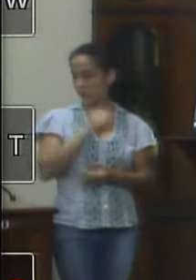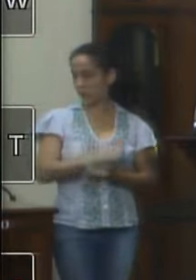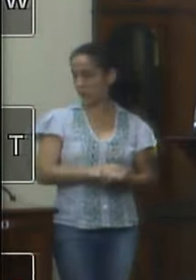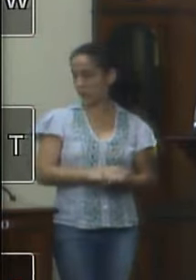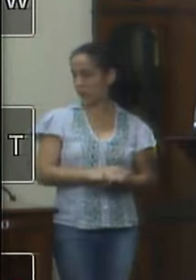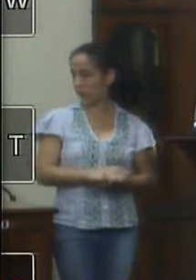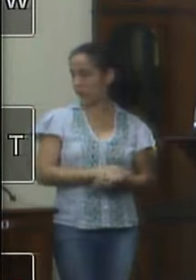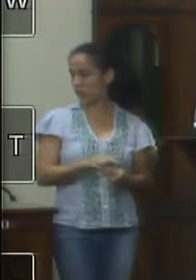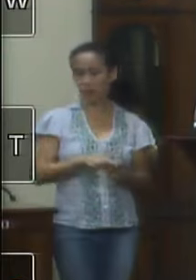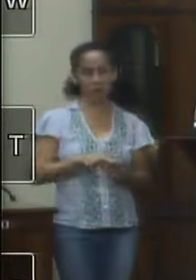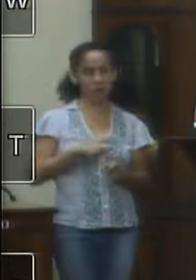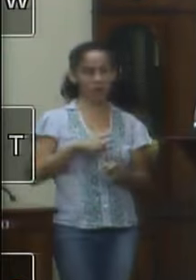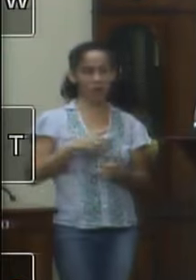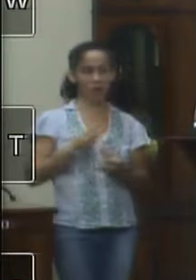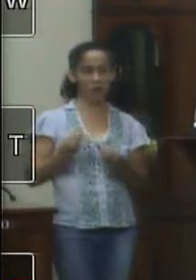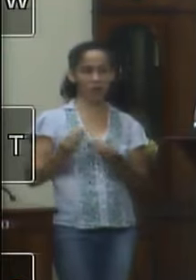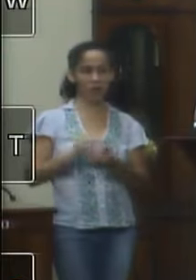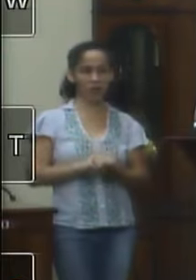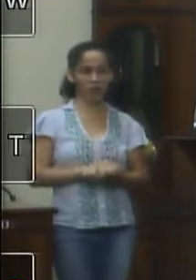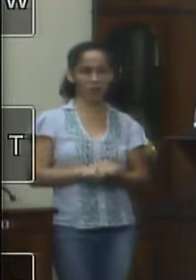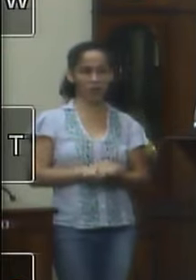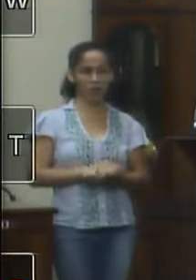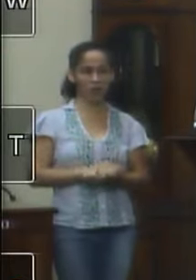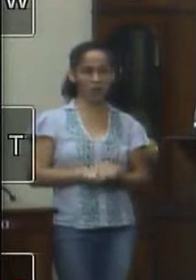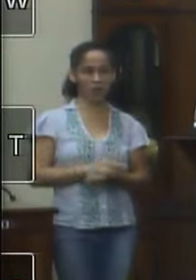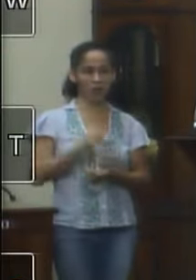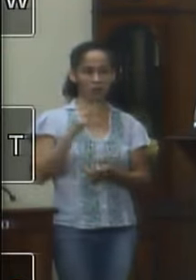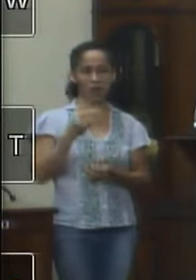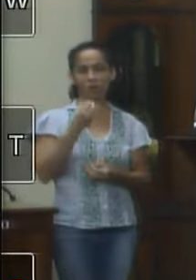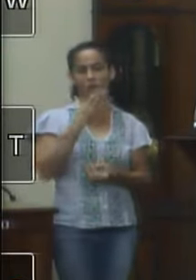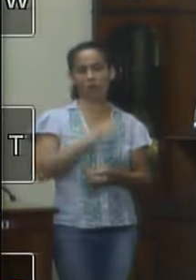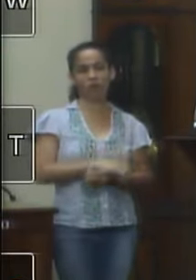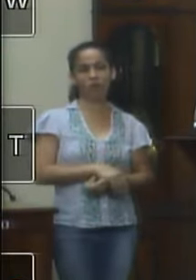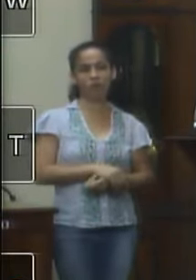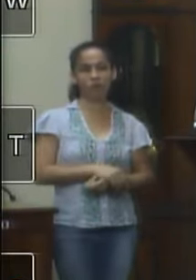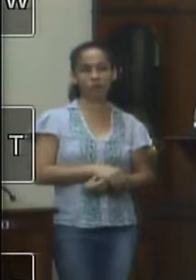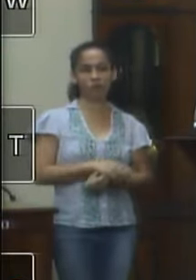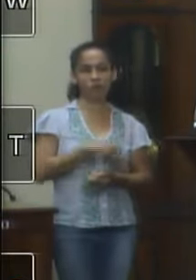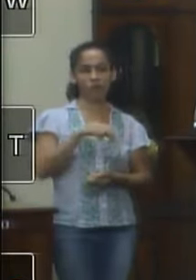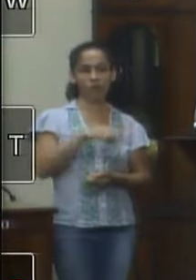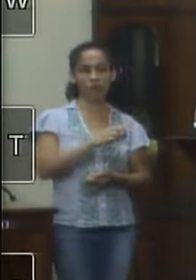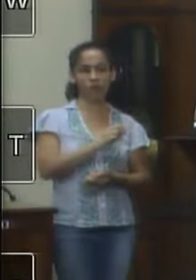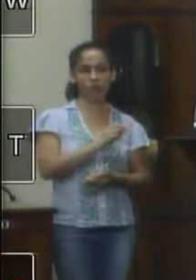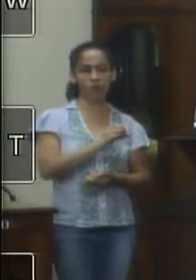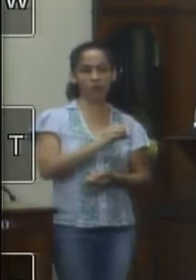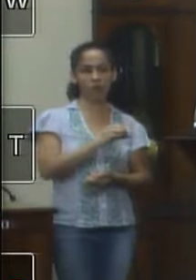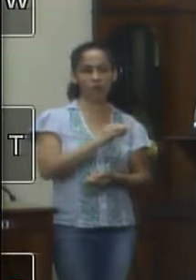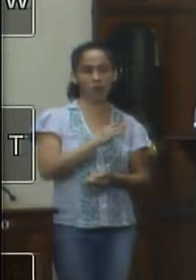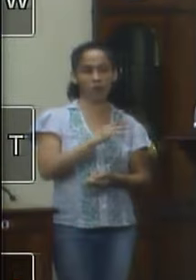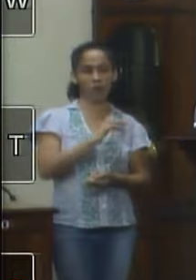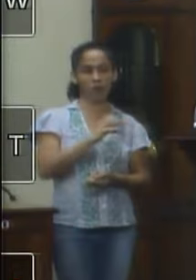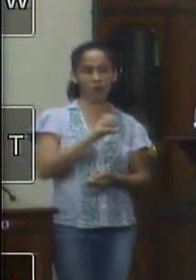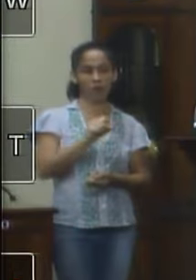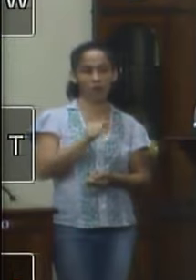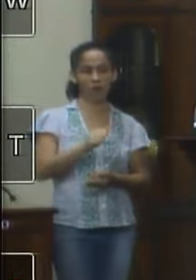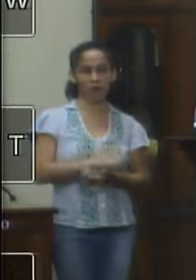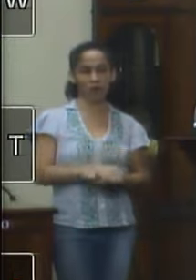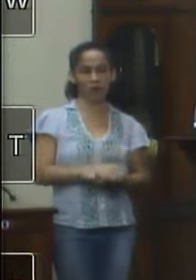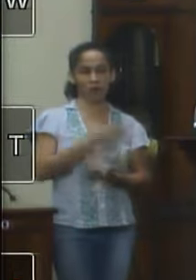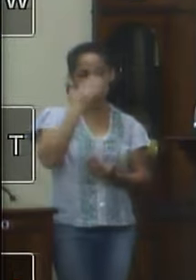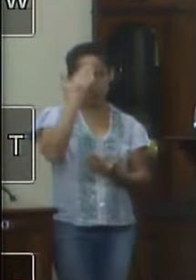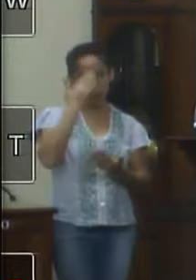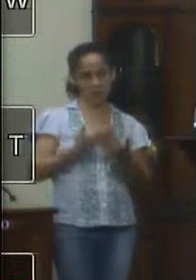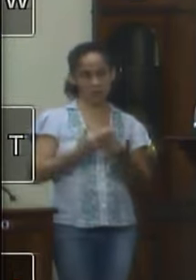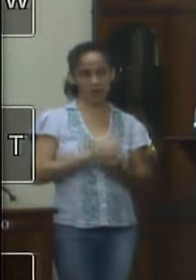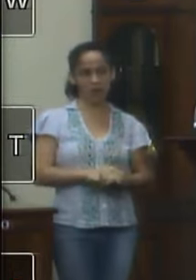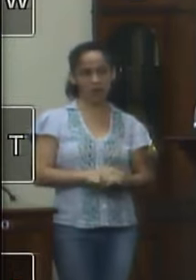nós temos vários colegas que são muito nobres e pela nobreza a gente eu acredito que eles